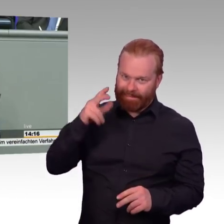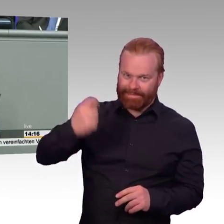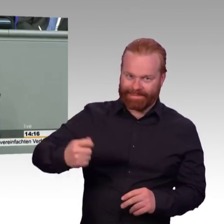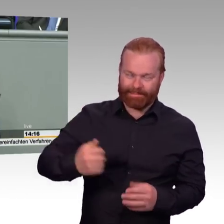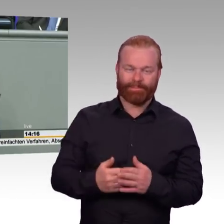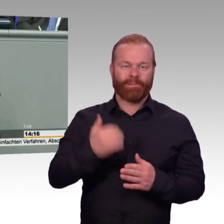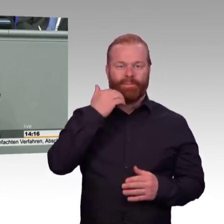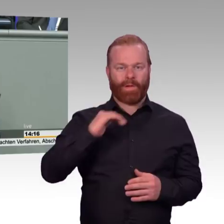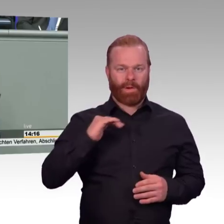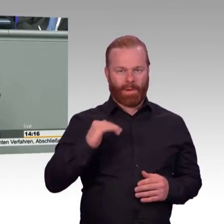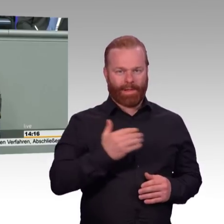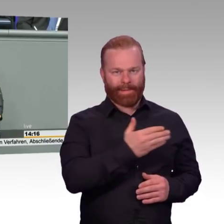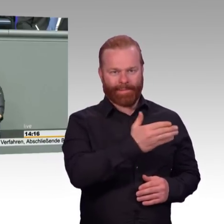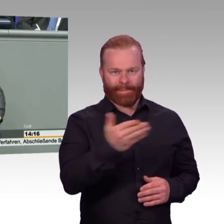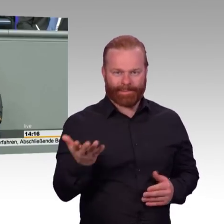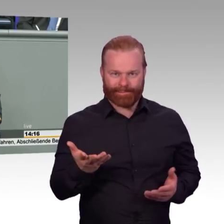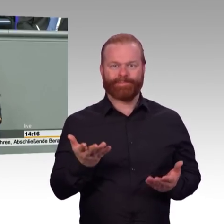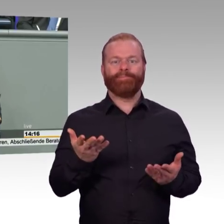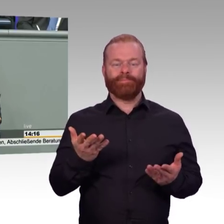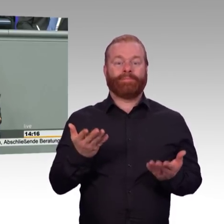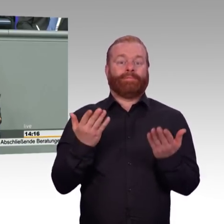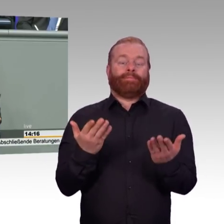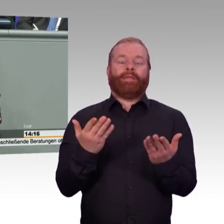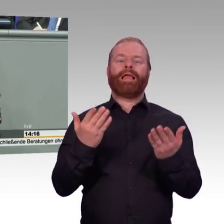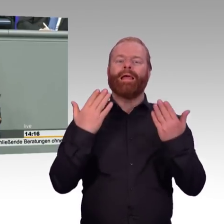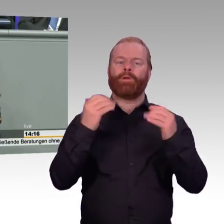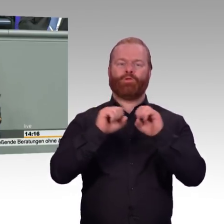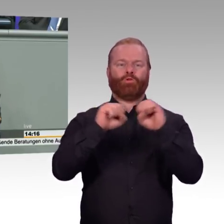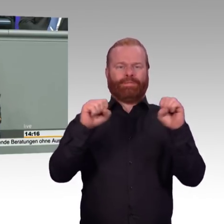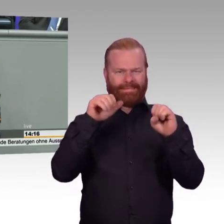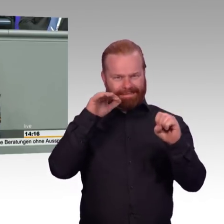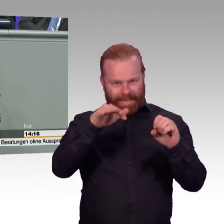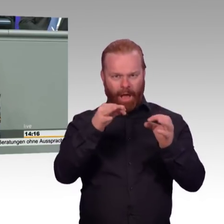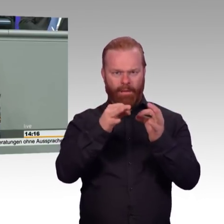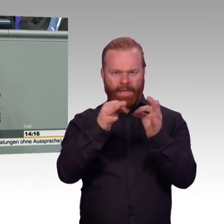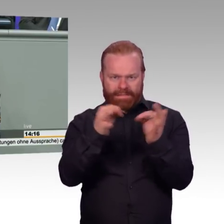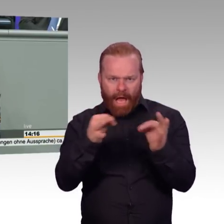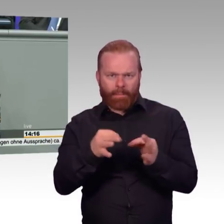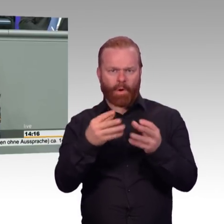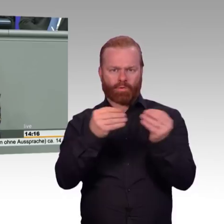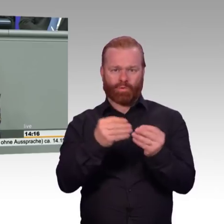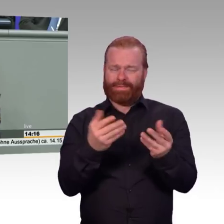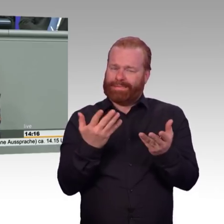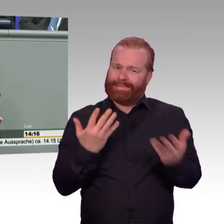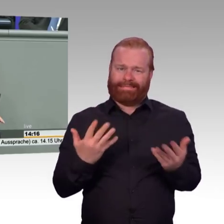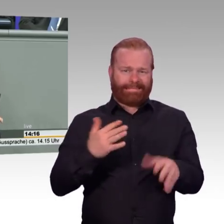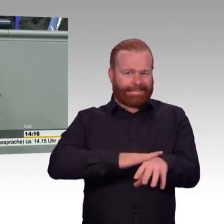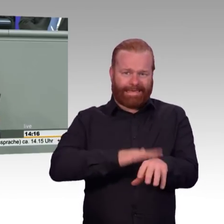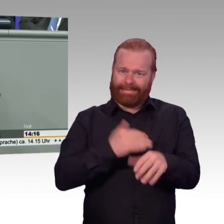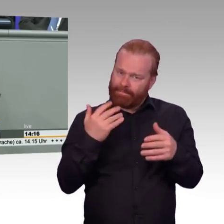Koalition, wie ich jetzt mal unterstellen mag, trotz der Wortmeldung, die hier von Herrn Lämmel kam, sind wir uns